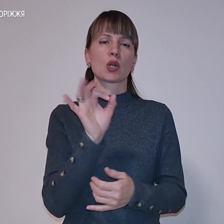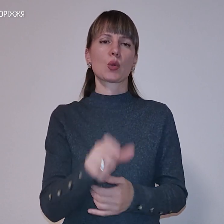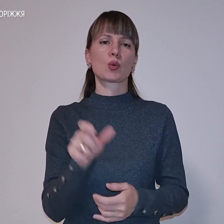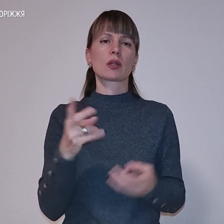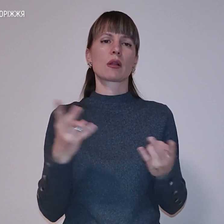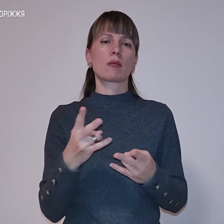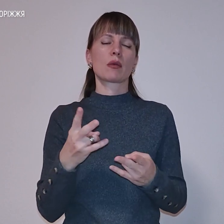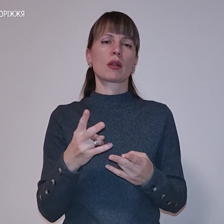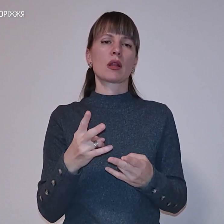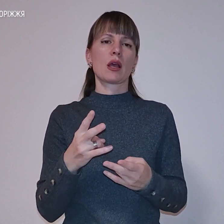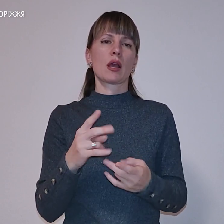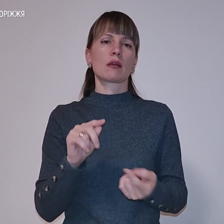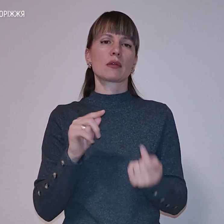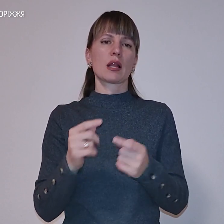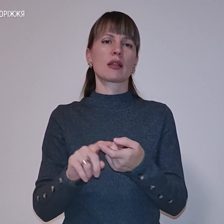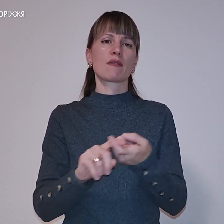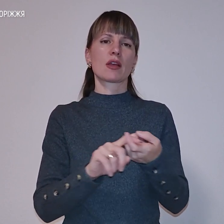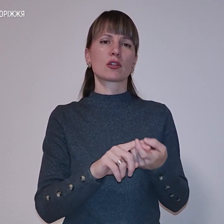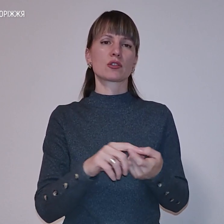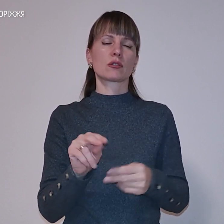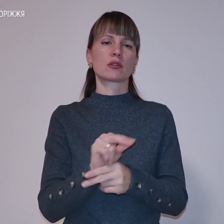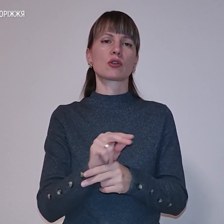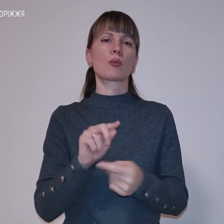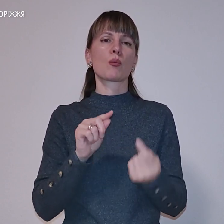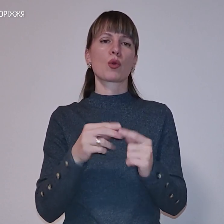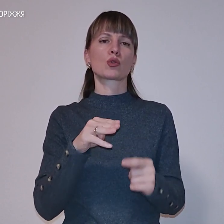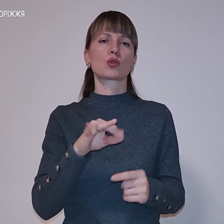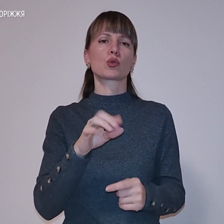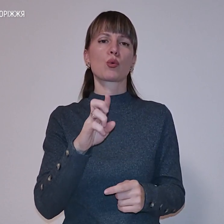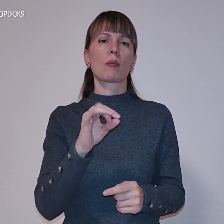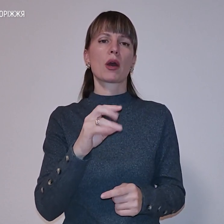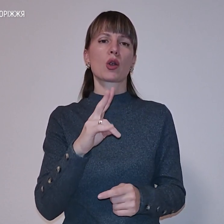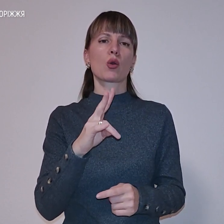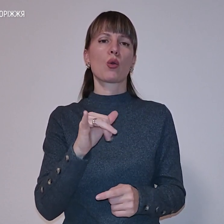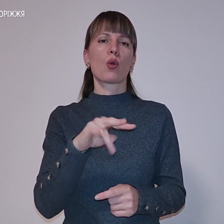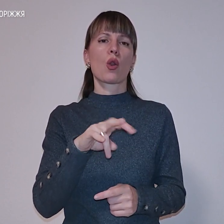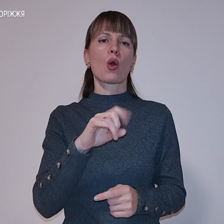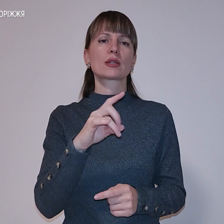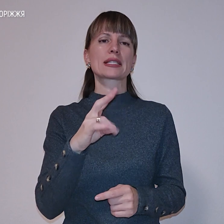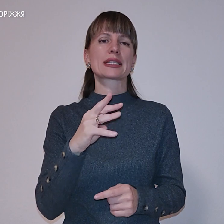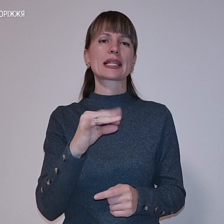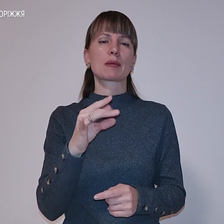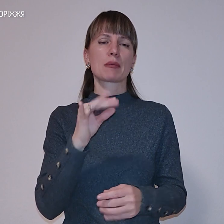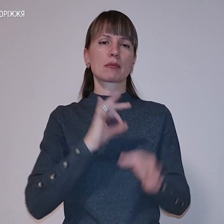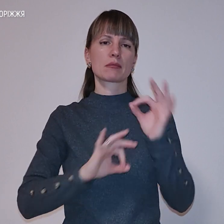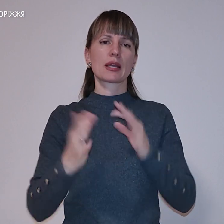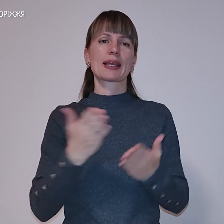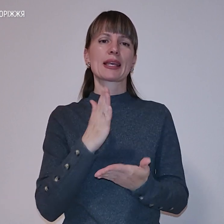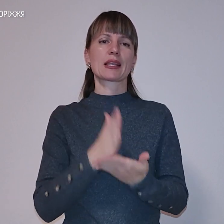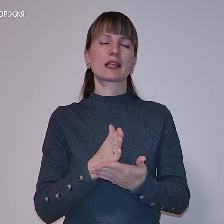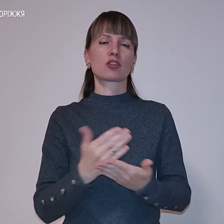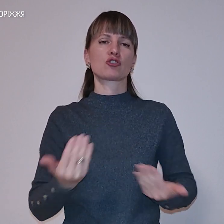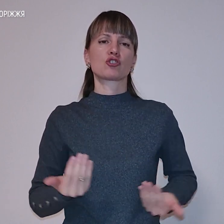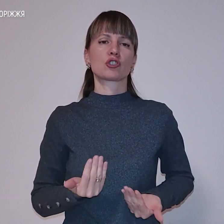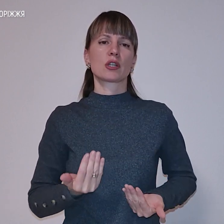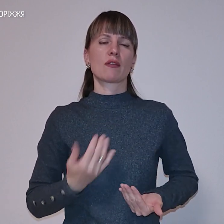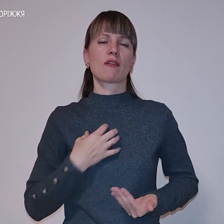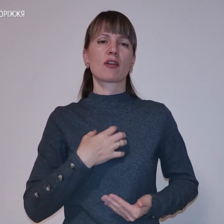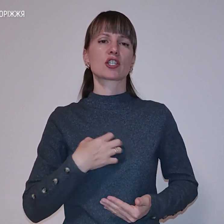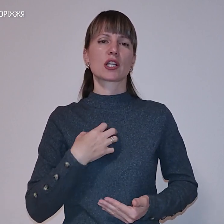ретровірусною терапією та протитуберкульозними препаратами, які є життєво важливими і